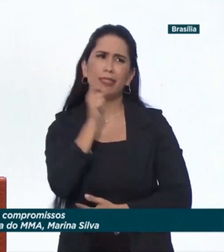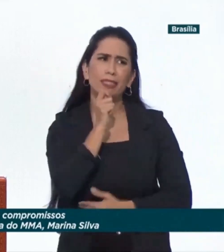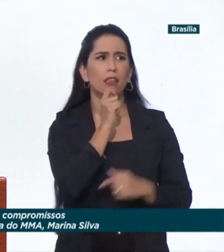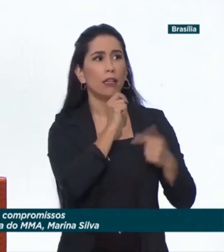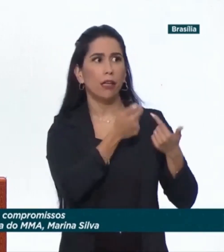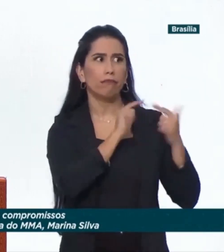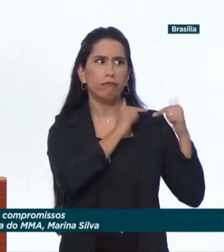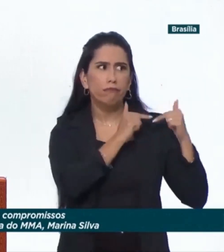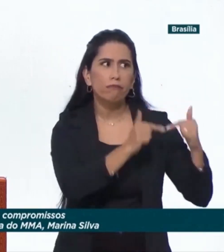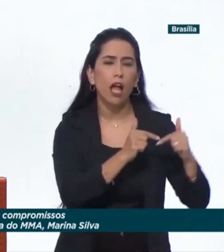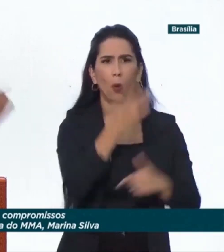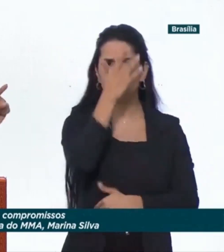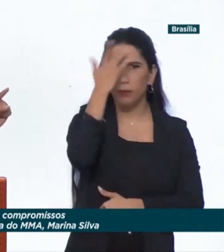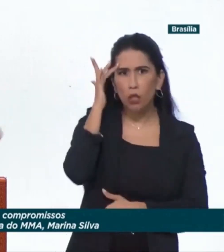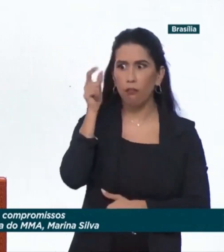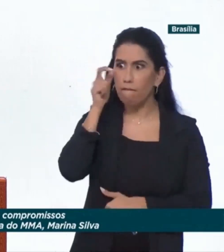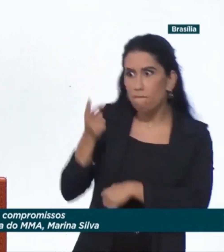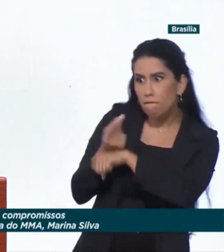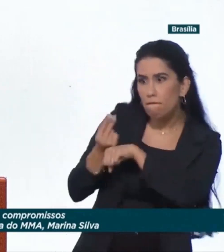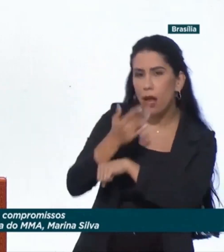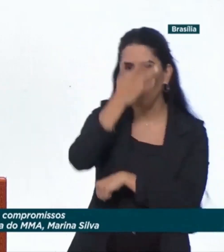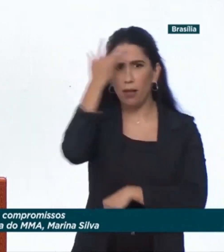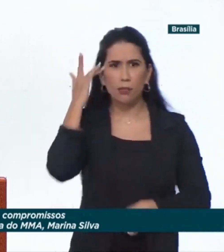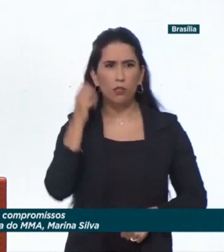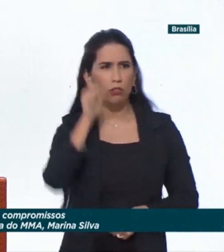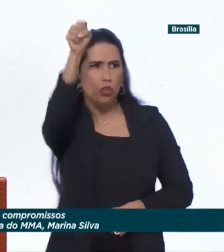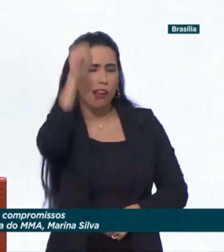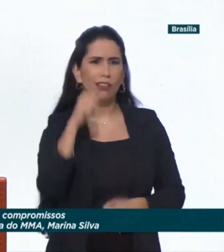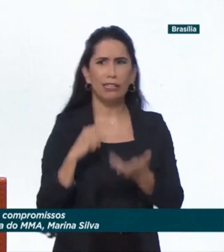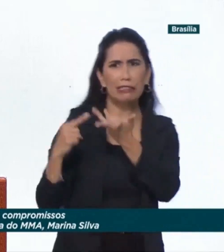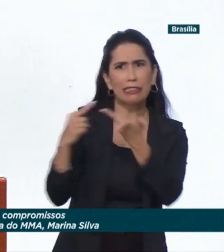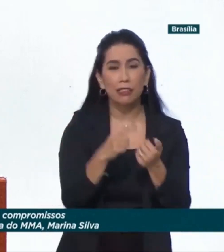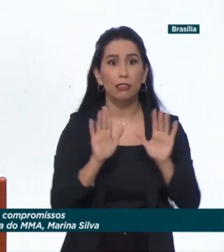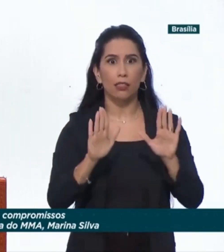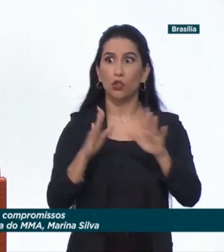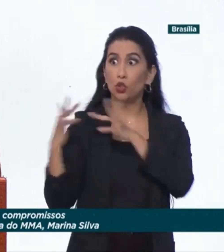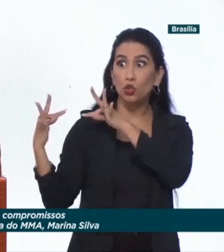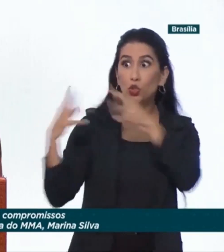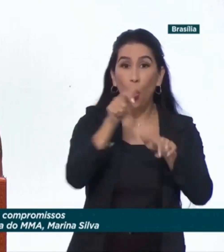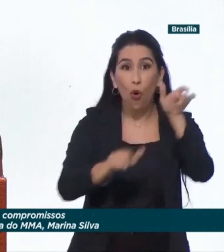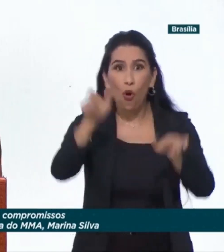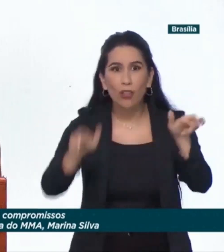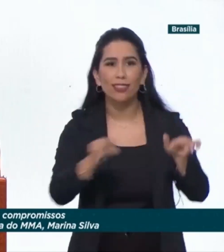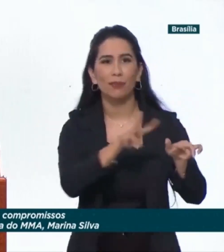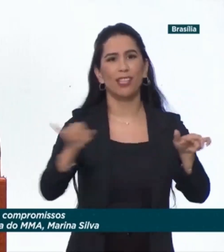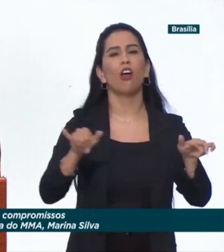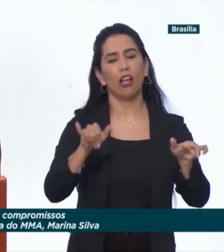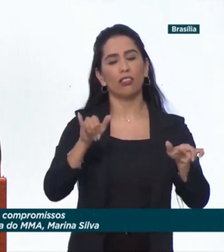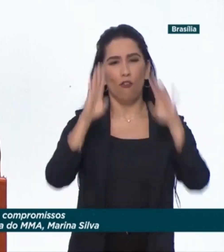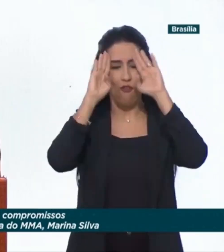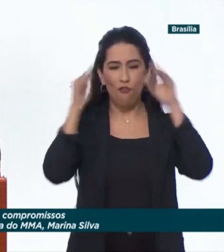progressistas, uns capitalistas, outros socialistas. Mas todos serão sustentabilistas,